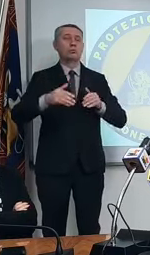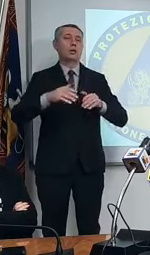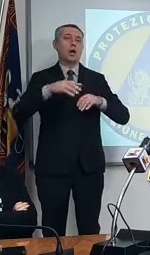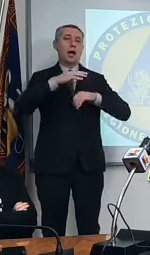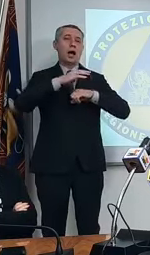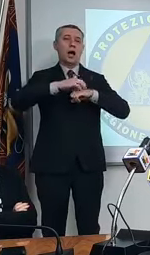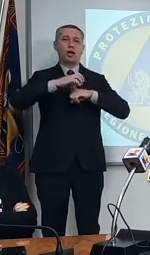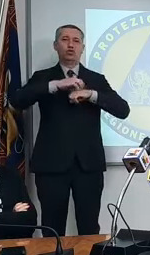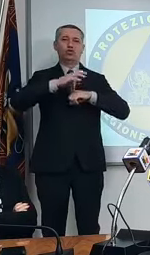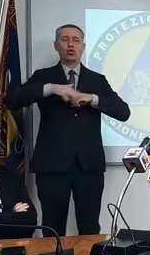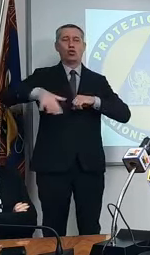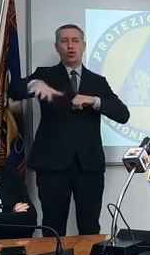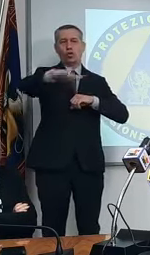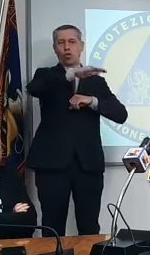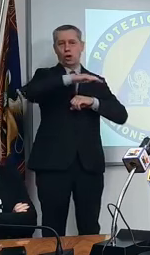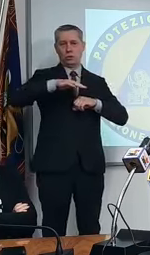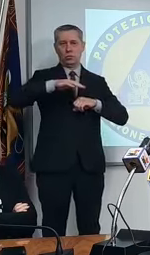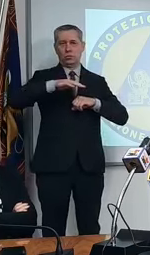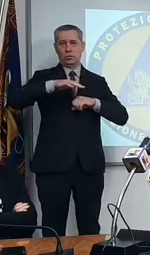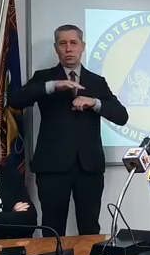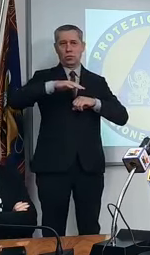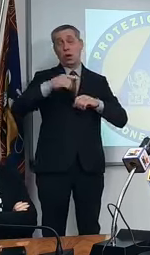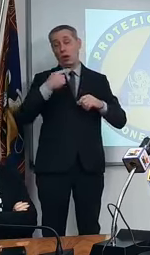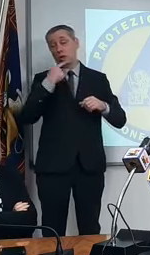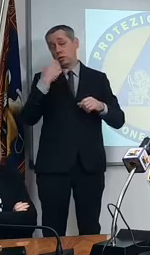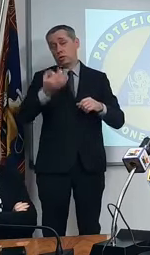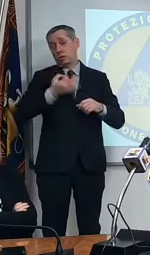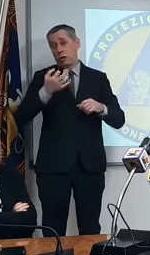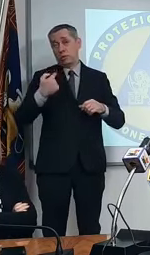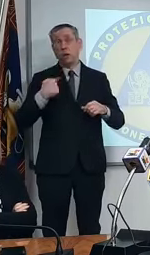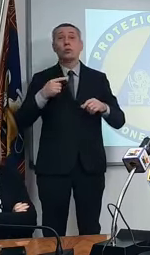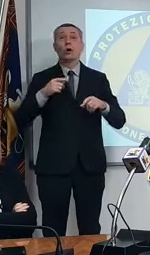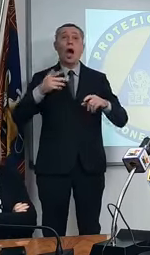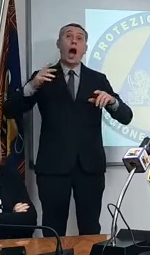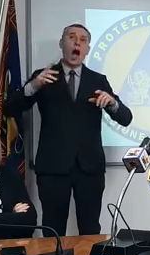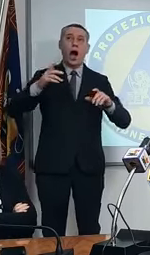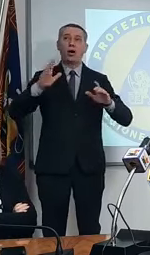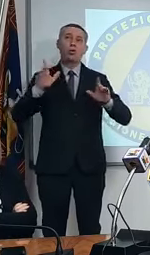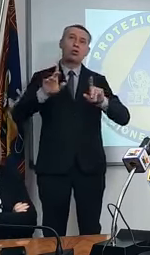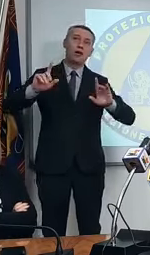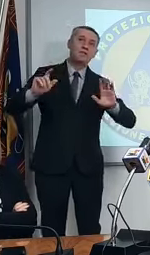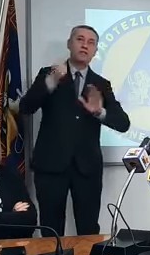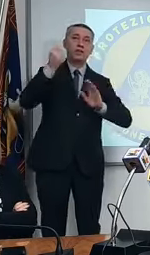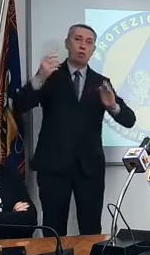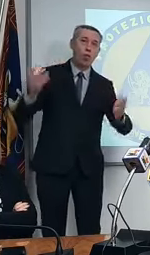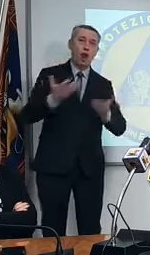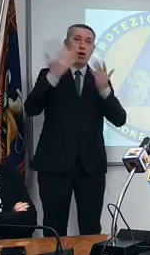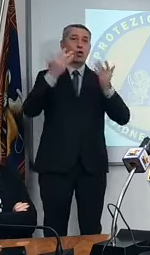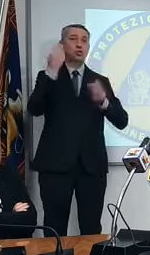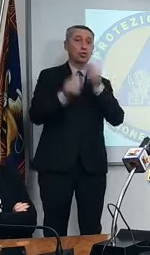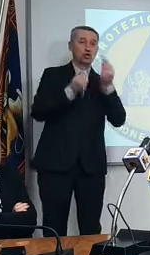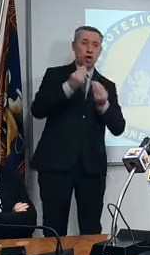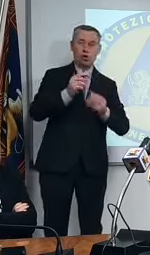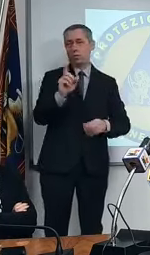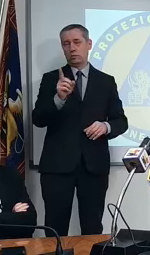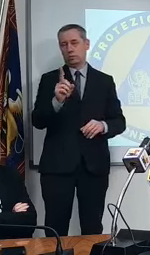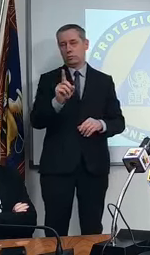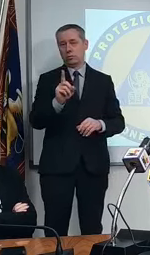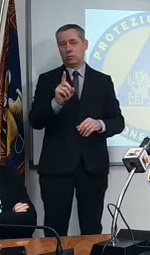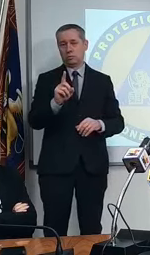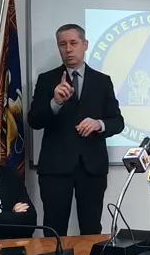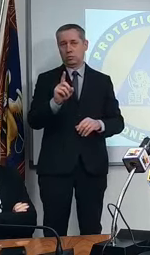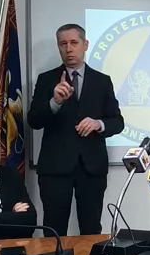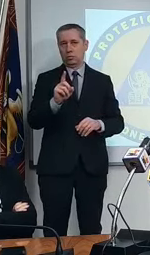Come dico sempre io, non è un gioco a premi, Non è che abbiamo vinto qualcosa. Abbiamo avuto due dati